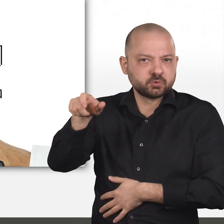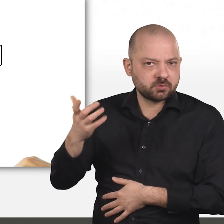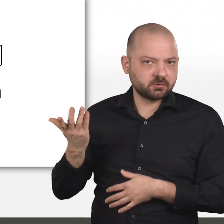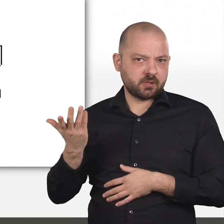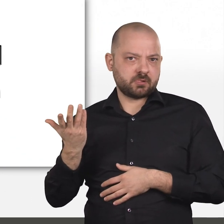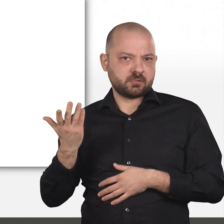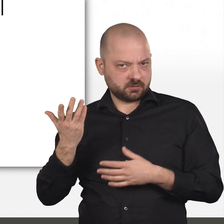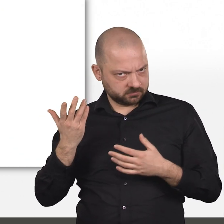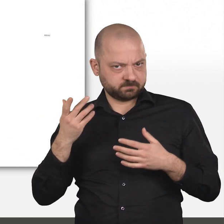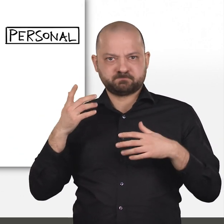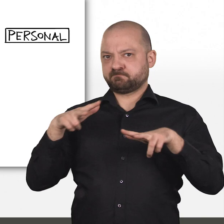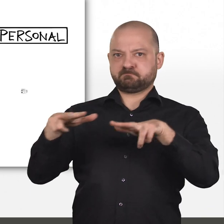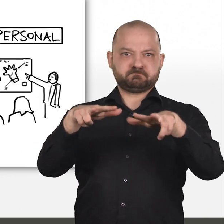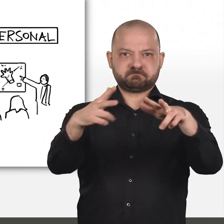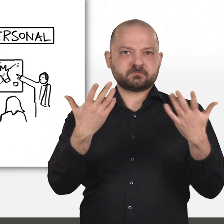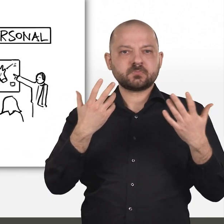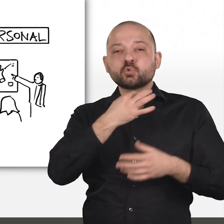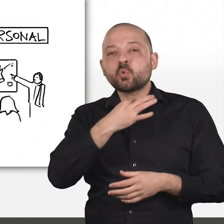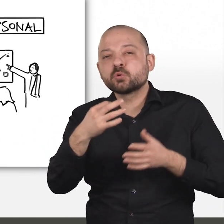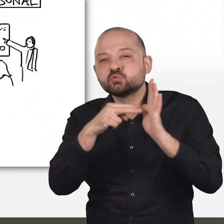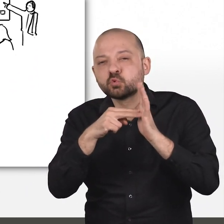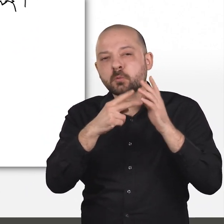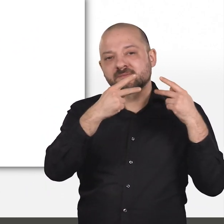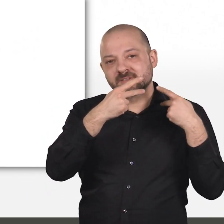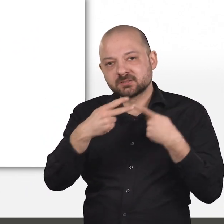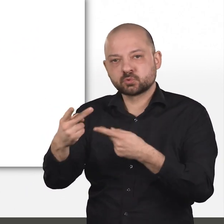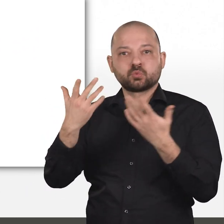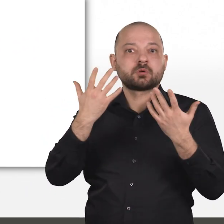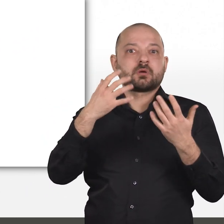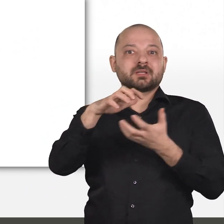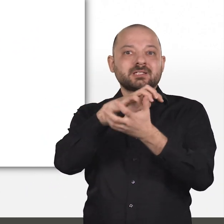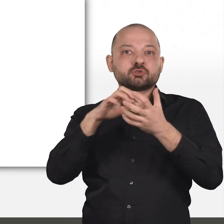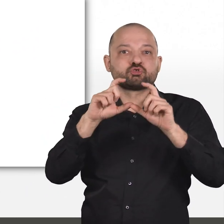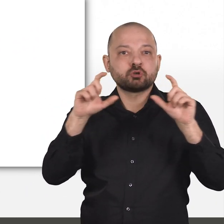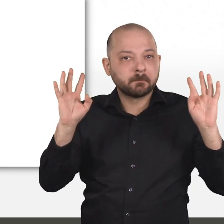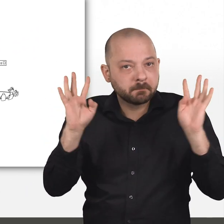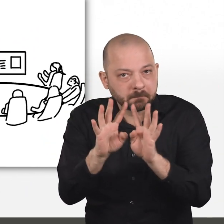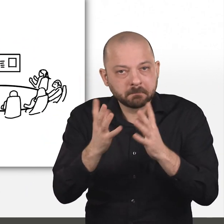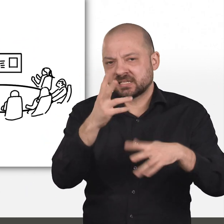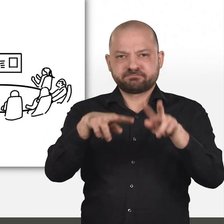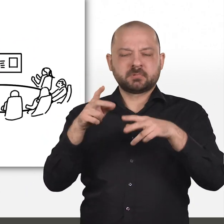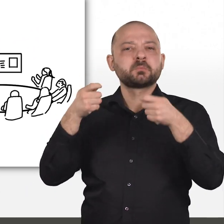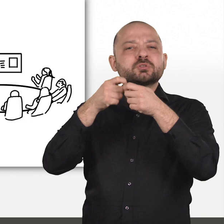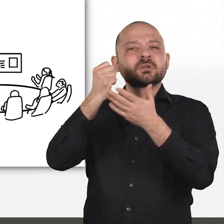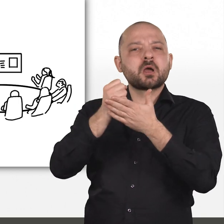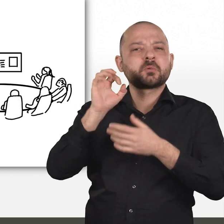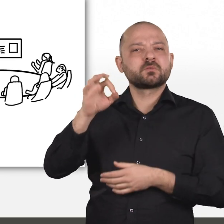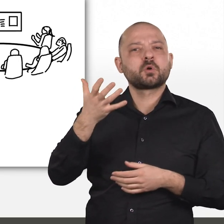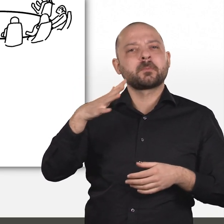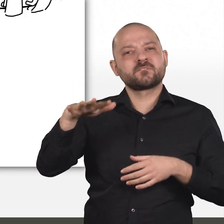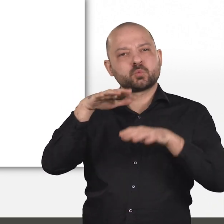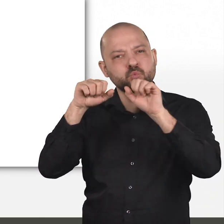organisatorischer als auch personeller Natur sein, von der Notstromversorgung bis zum Einrichten eines Krisenstabes.